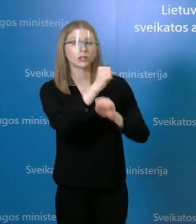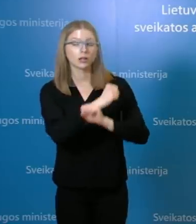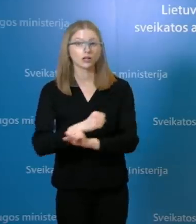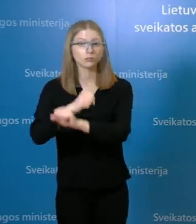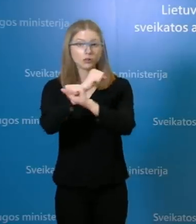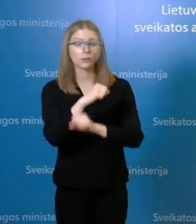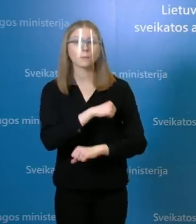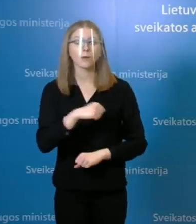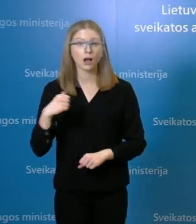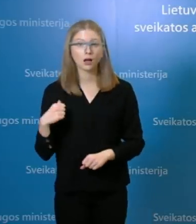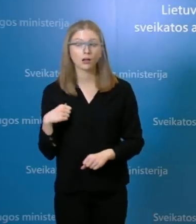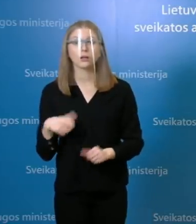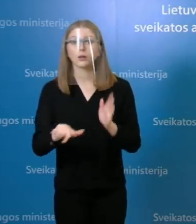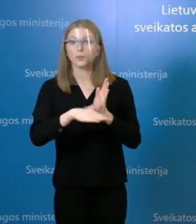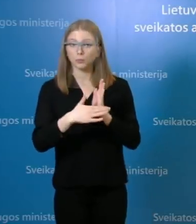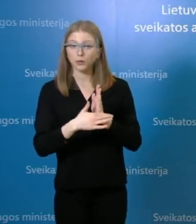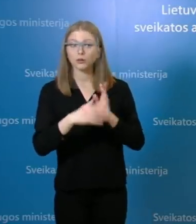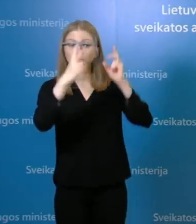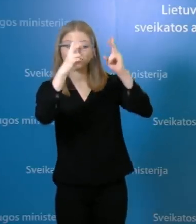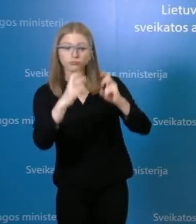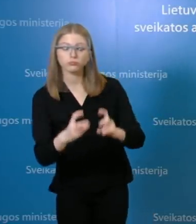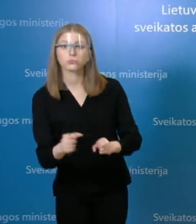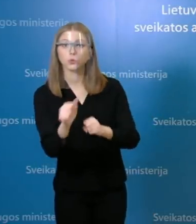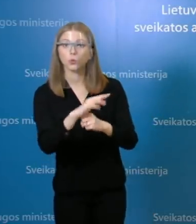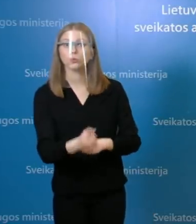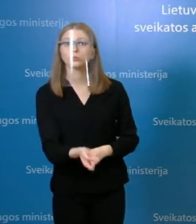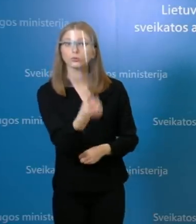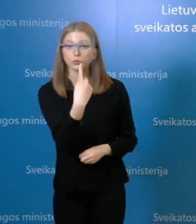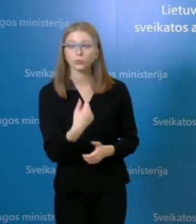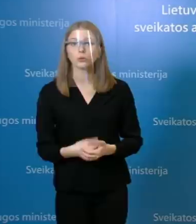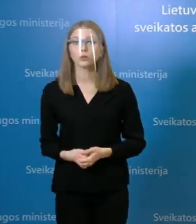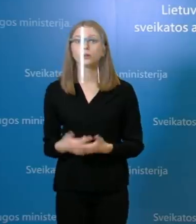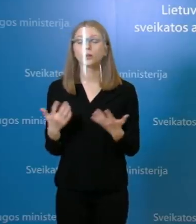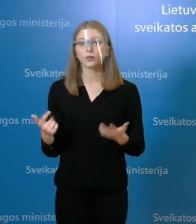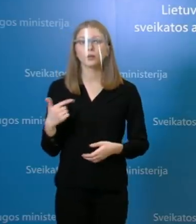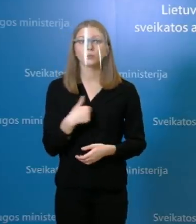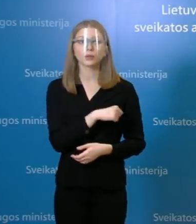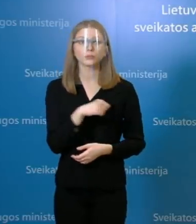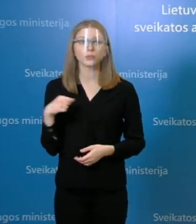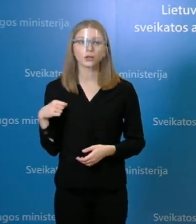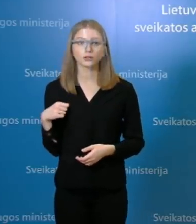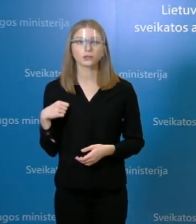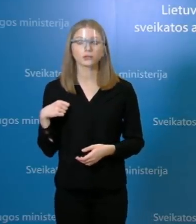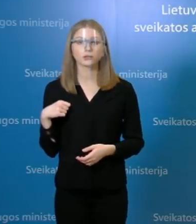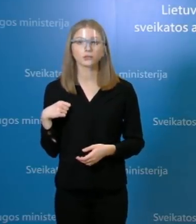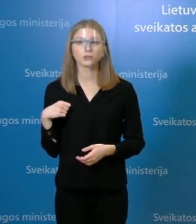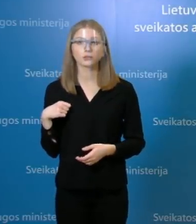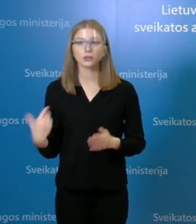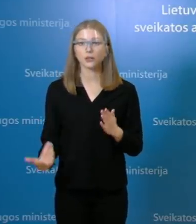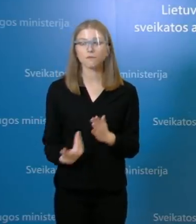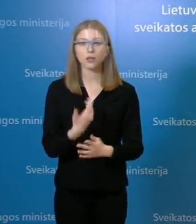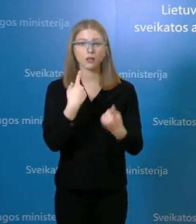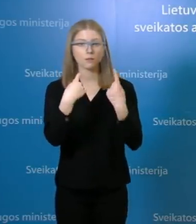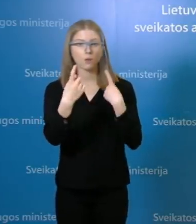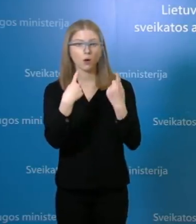galimas atveju atsiradimo aplinkybės, ir tikrai vertinsime, dar turėsime papildomą pokalbį, kai jau turėsime